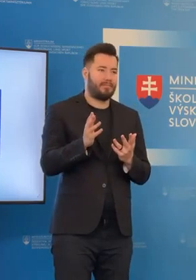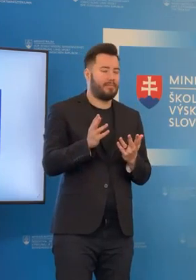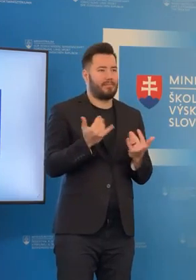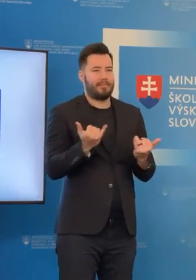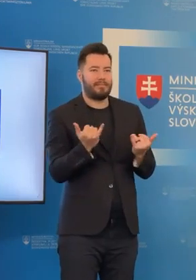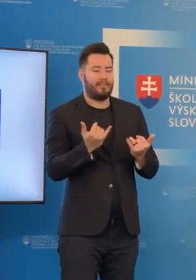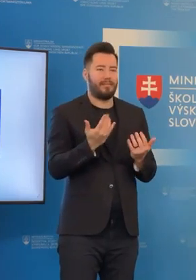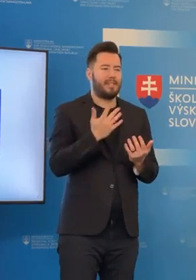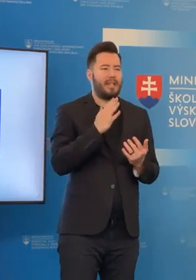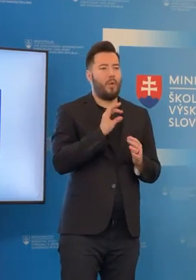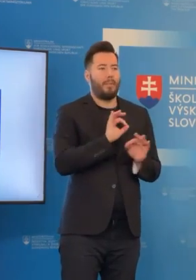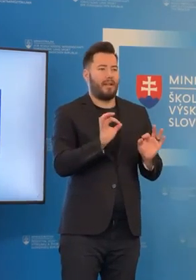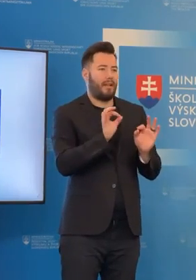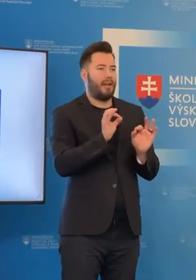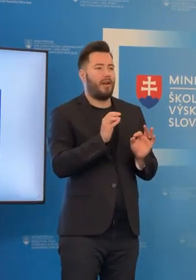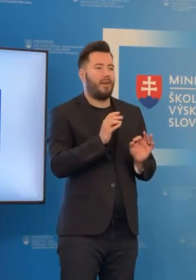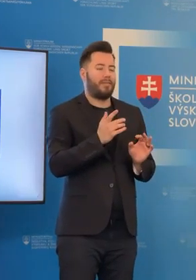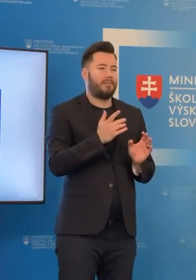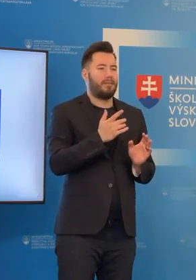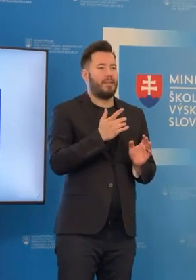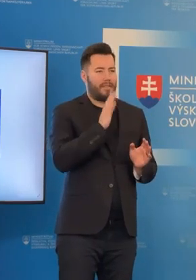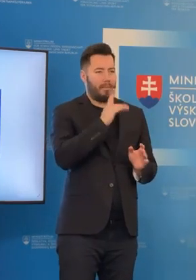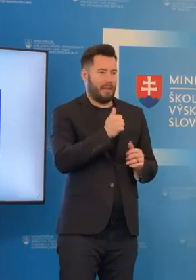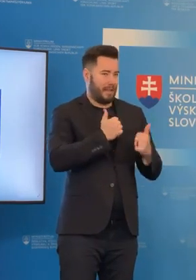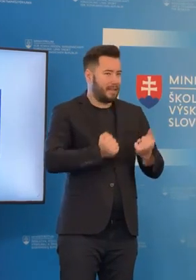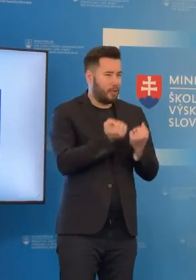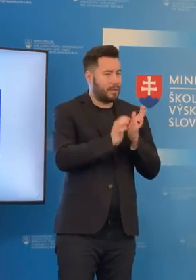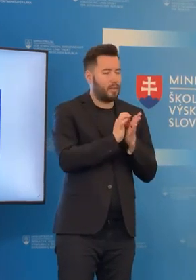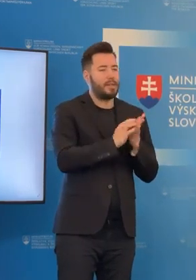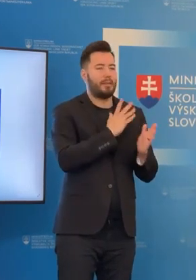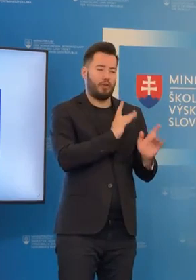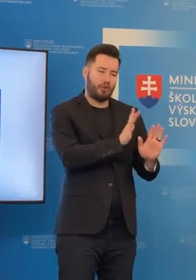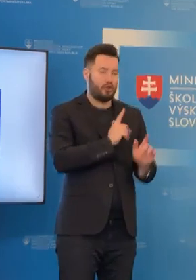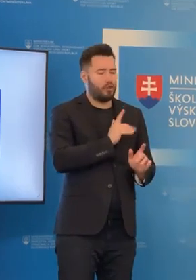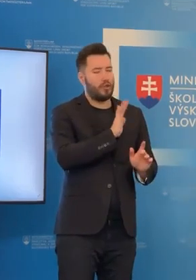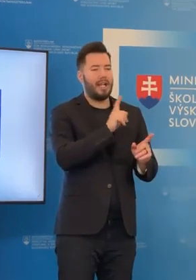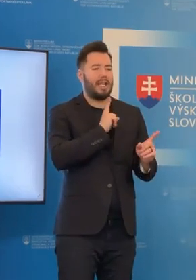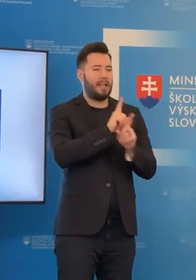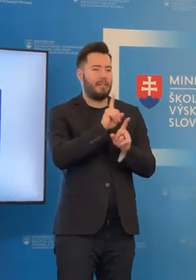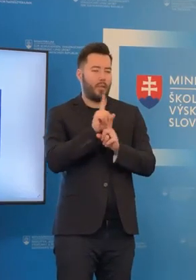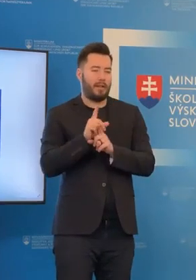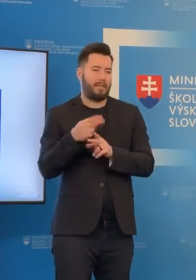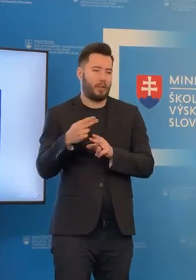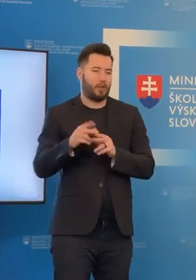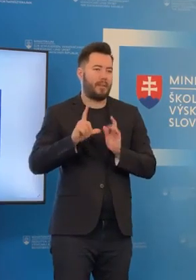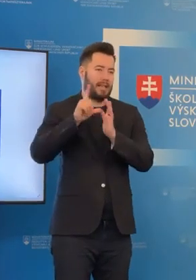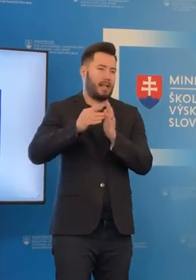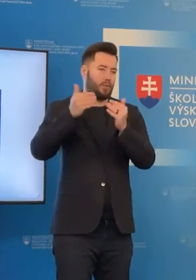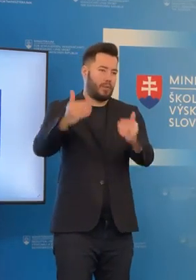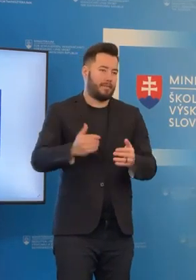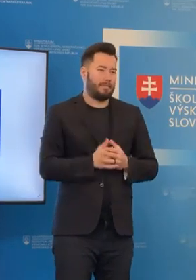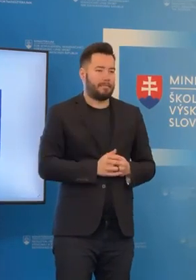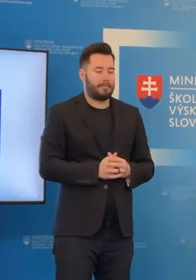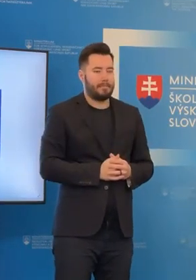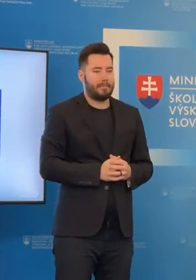voči ním, preto chceme byť takto ústretoví, že ten proces budeme vedieť, riešiť individuálne. Iným riešením, ktoré